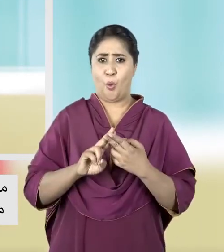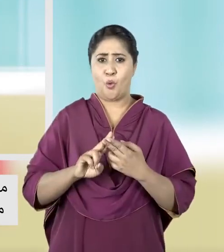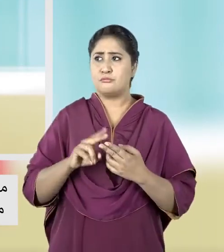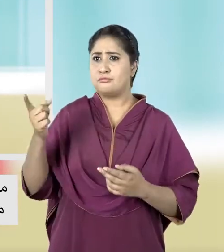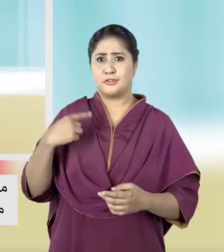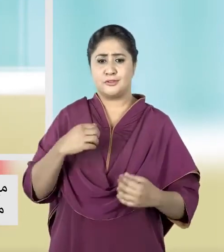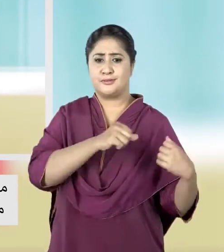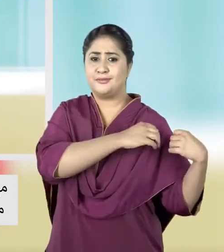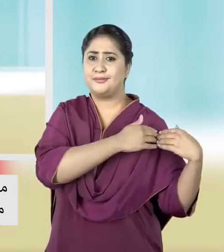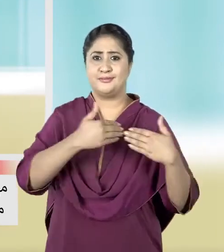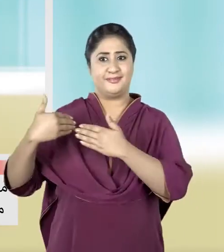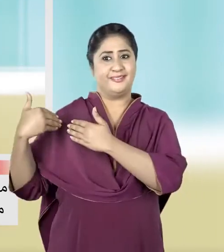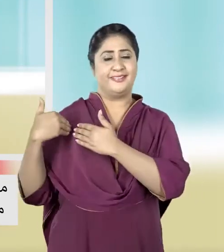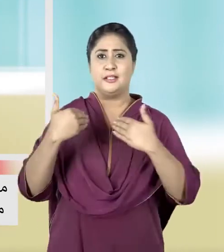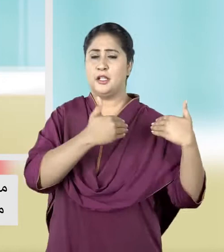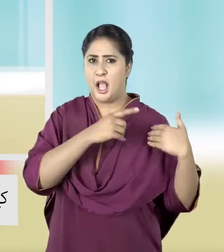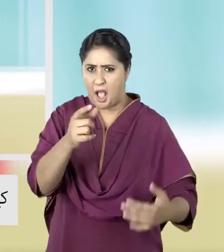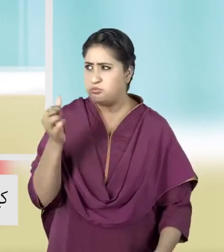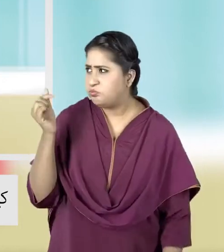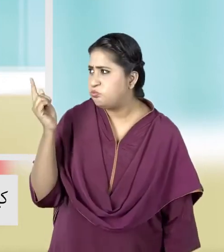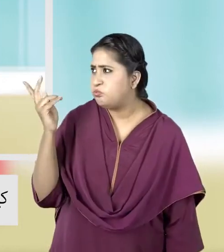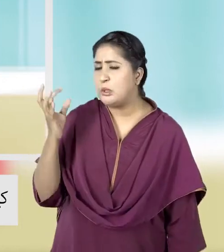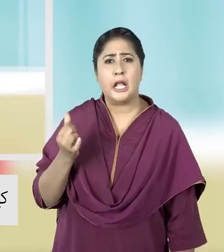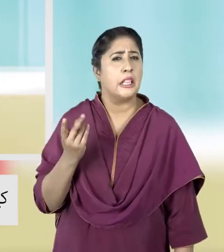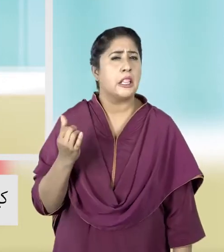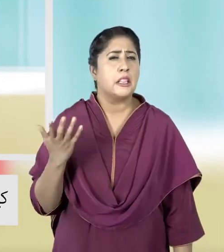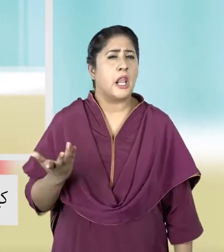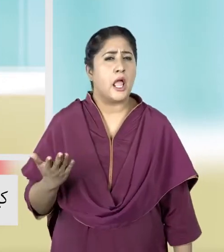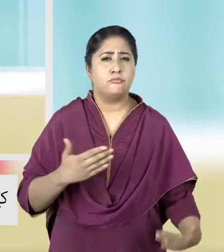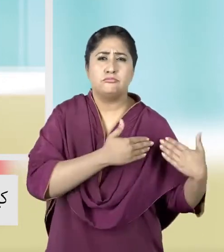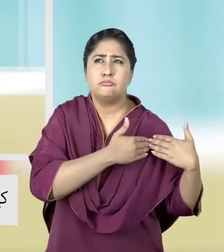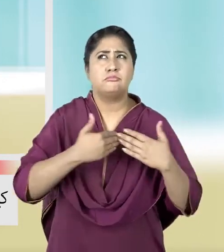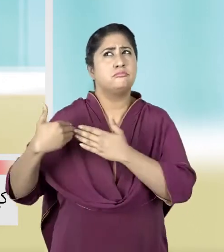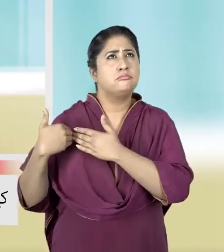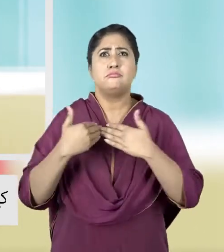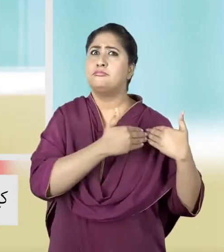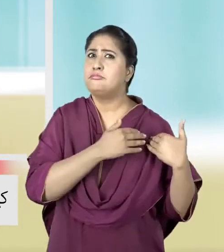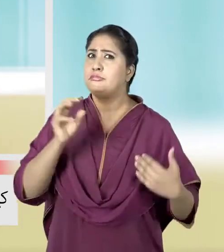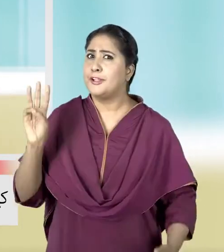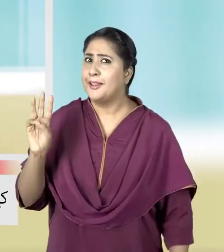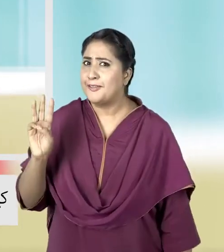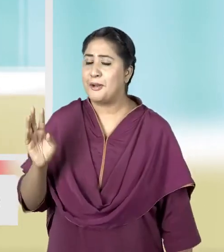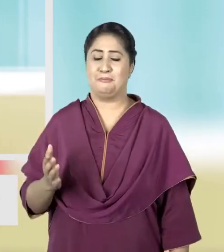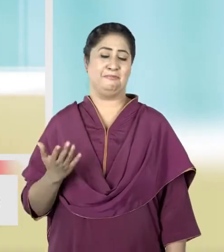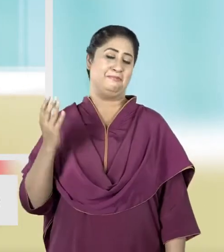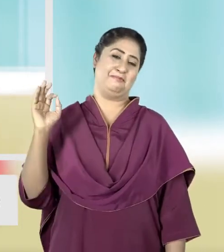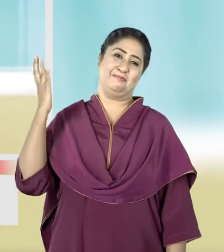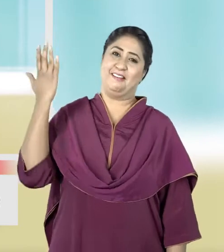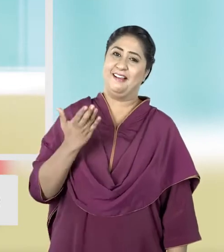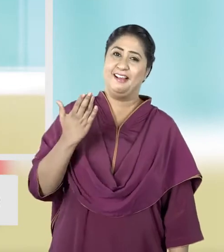है। क्या आप गिन सकते हैं कि हम कितनी बार गले मिलें। बहुत खुद, हम